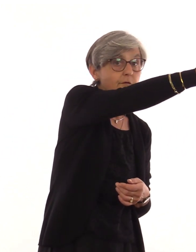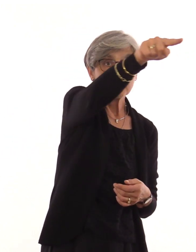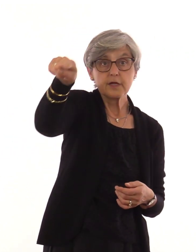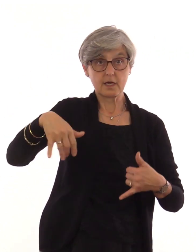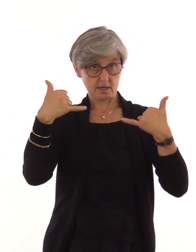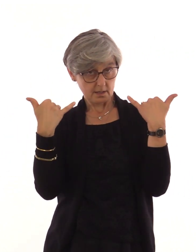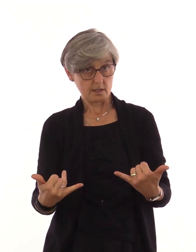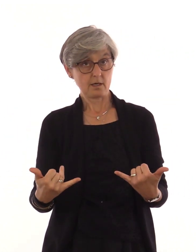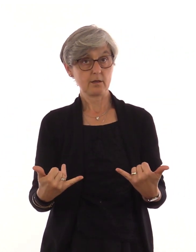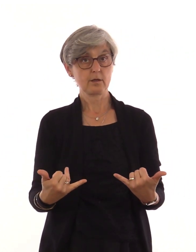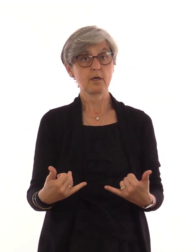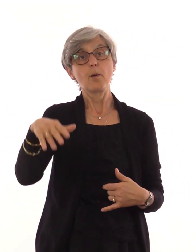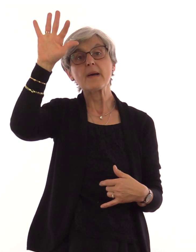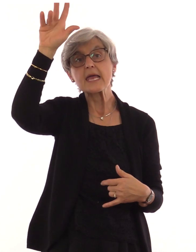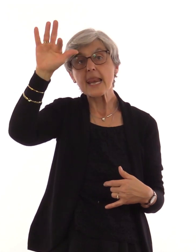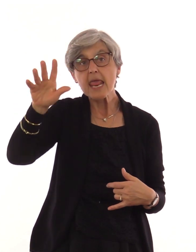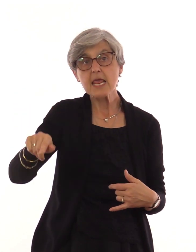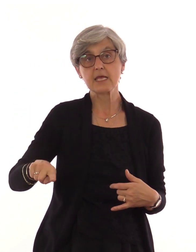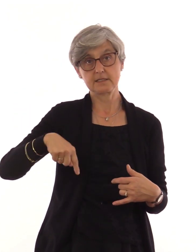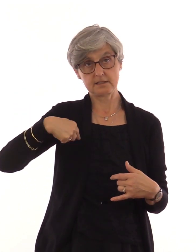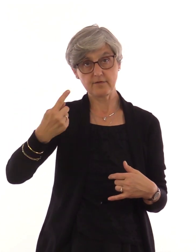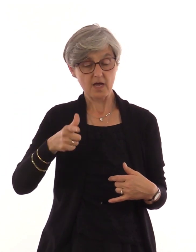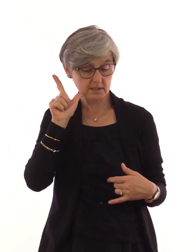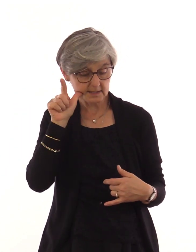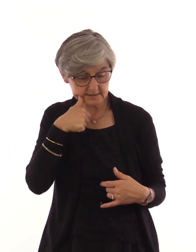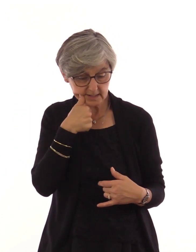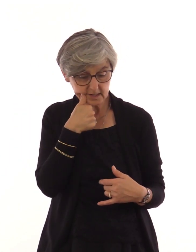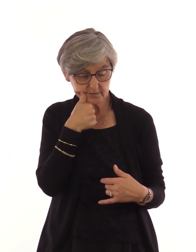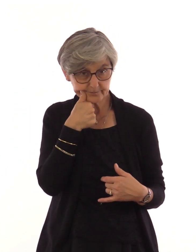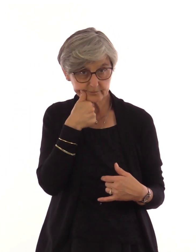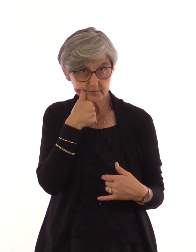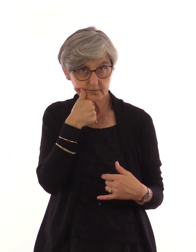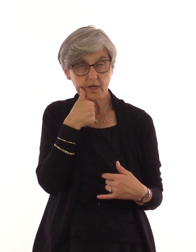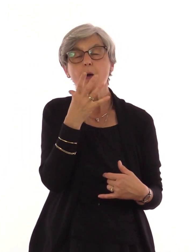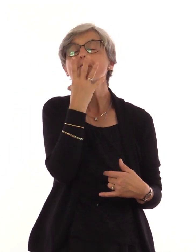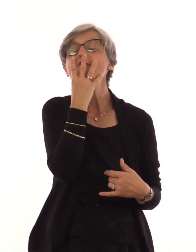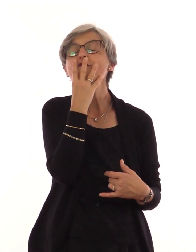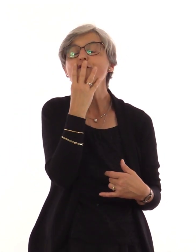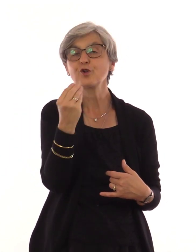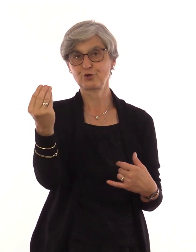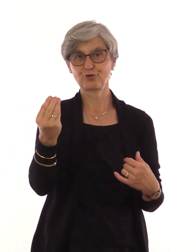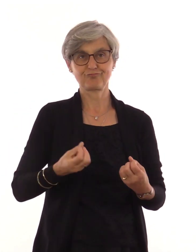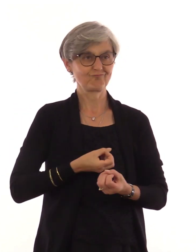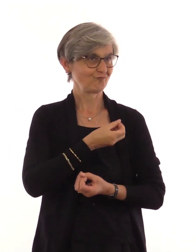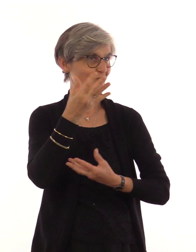Wir hier bei Regens-Wagner-Zell wollen Vielfalt.